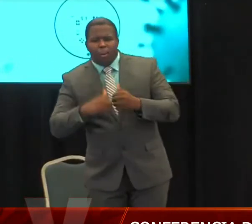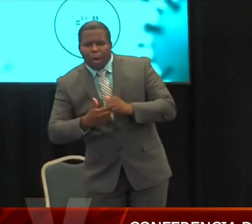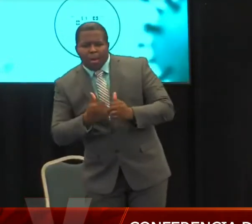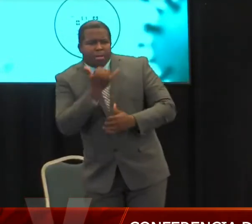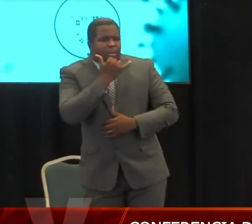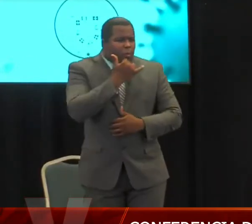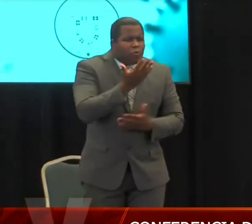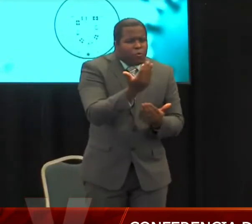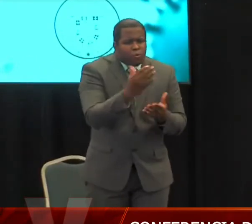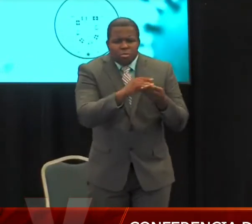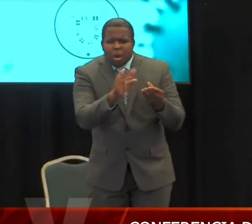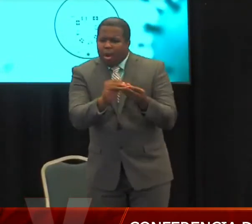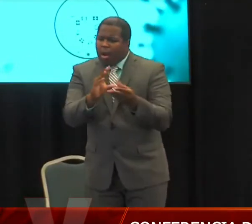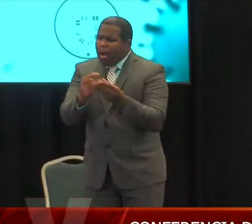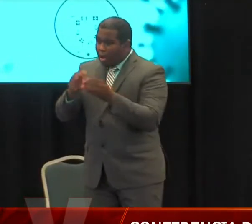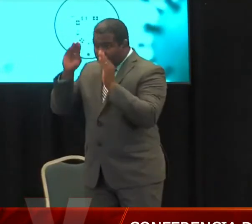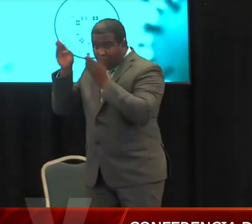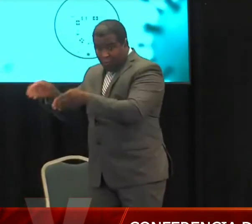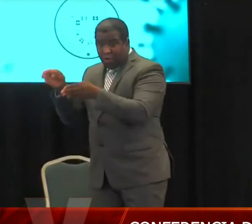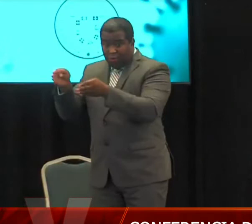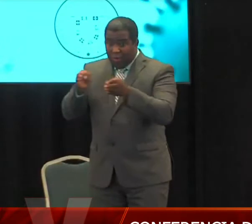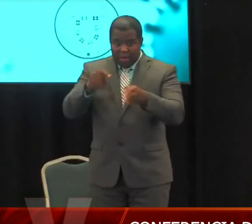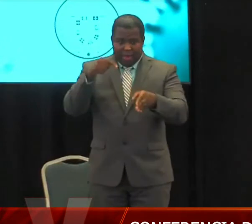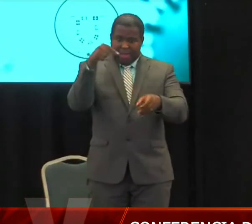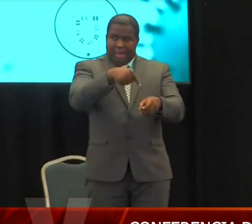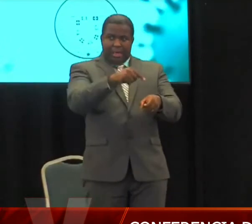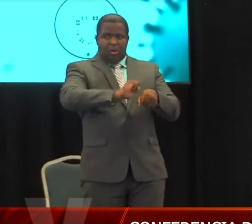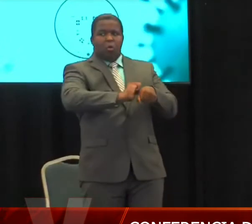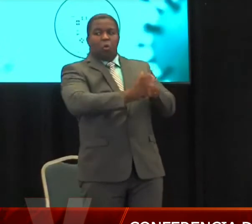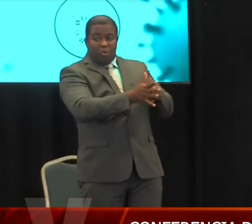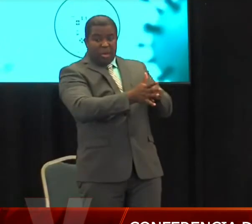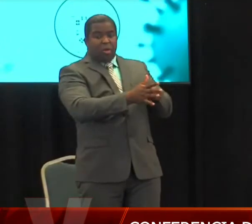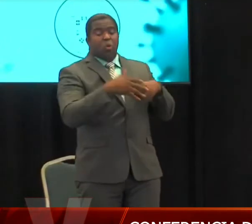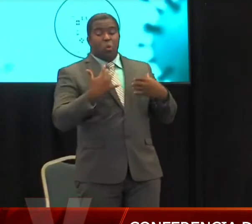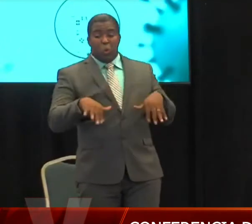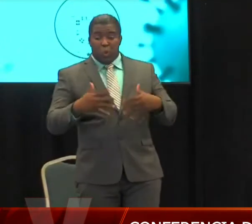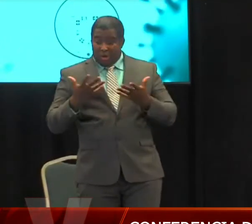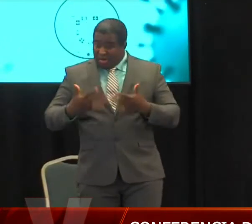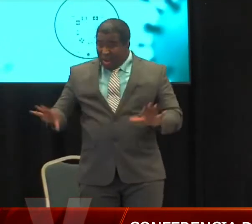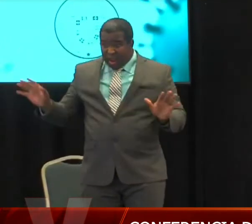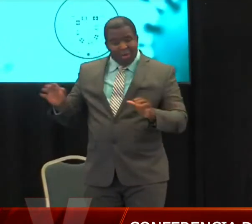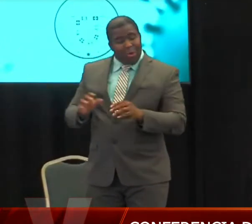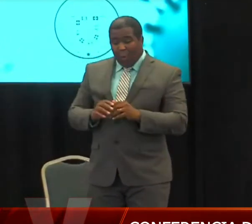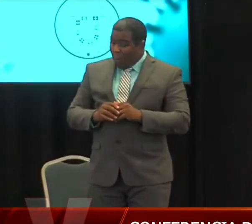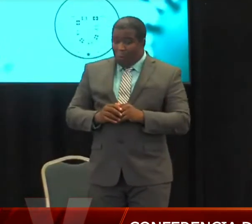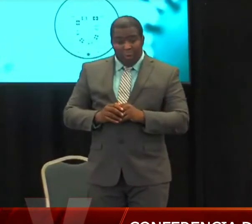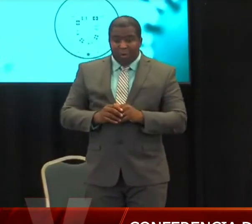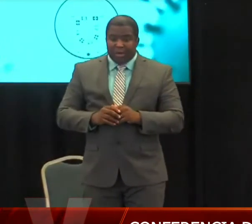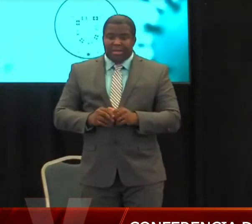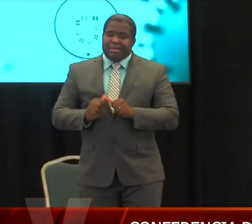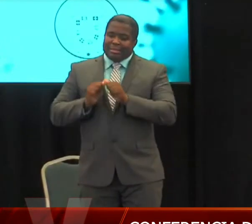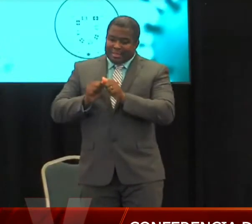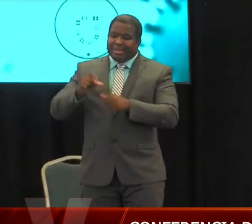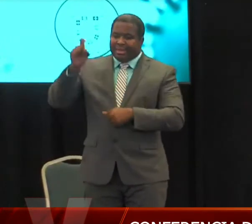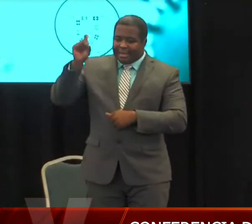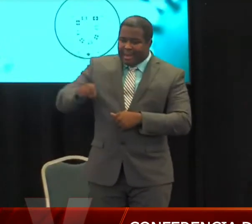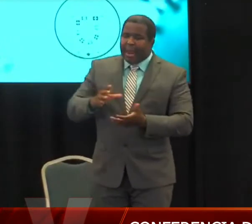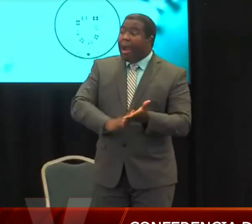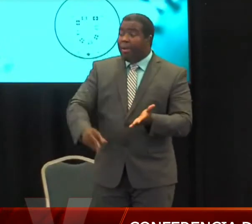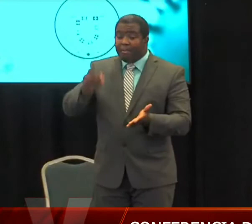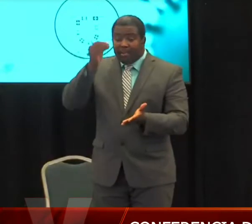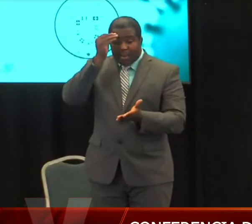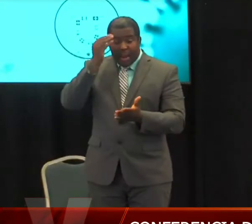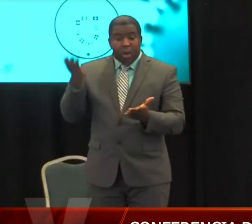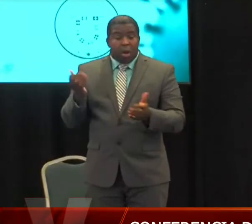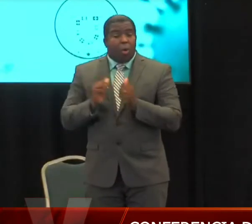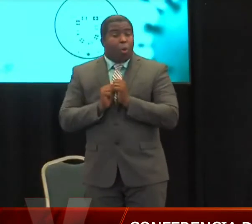se ha acabado. Esto continúa. Estamos conviviendo con el COVID-19 y vamos a tener que convivir con esta situación por muchos meses